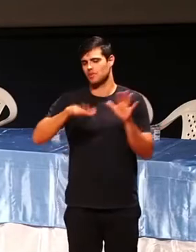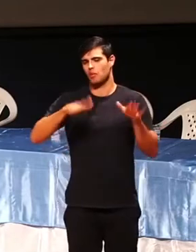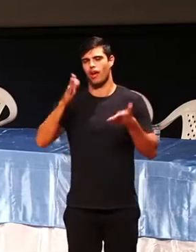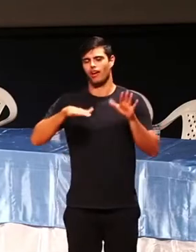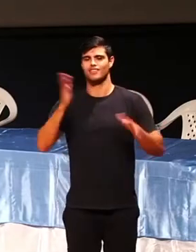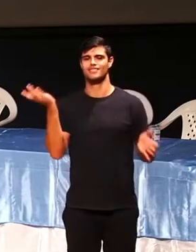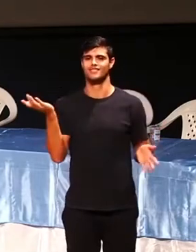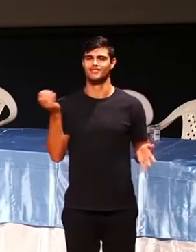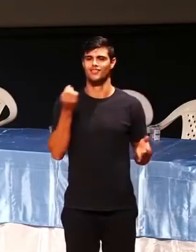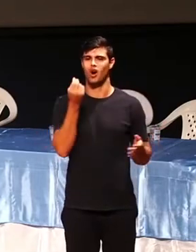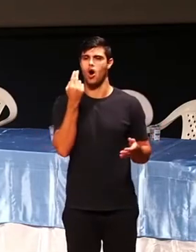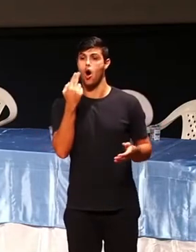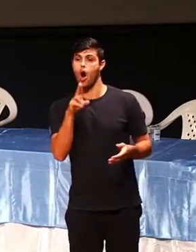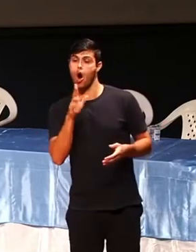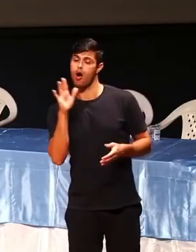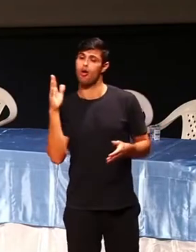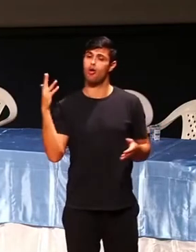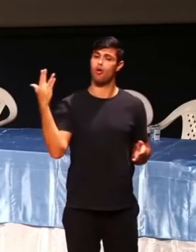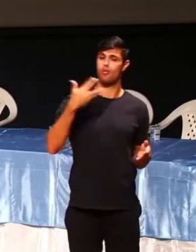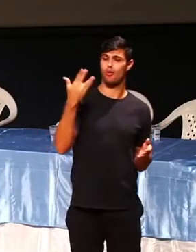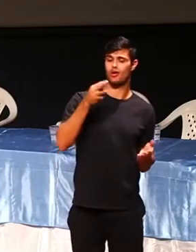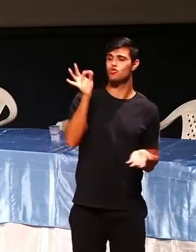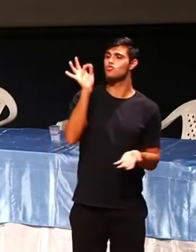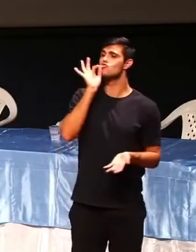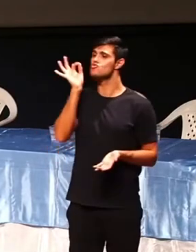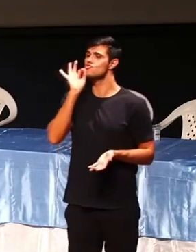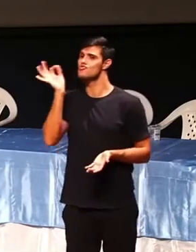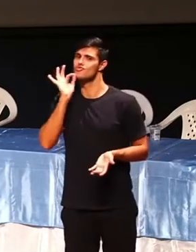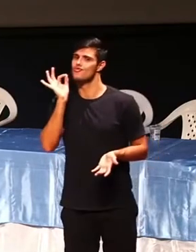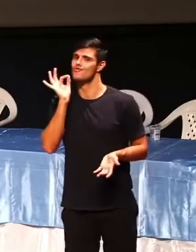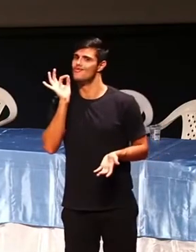Às vezes, né? Você curte, você fala assim, vai dar bolinha aí.